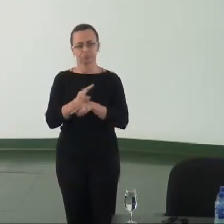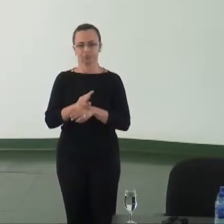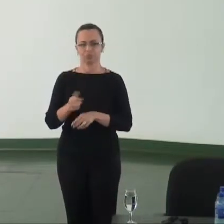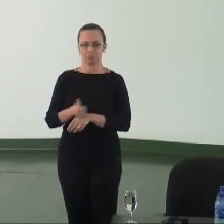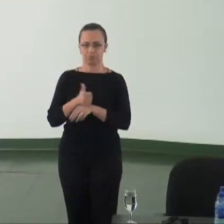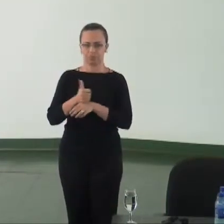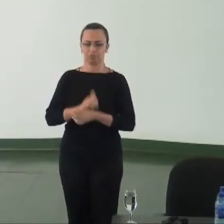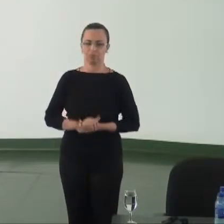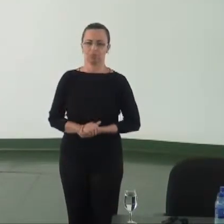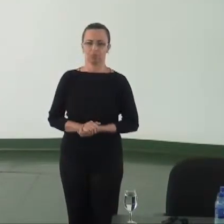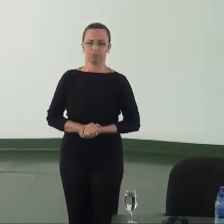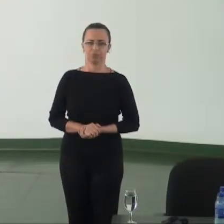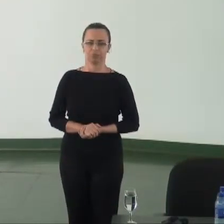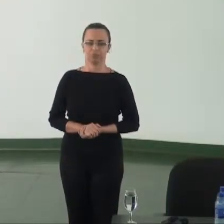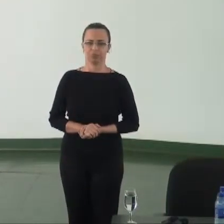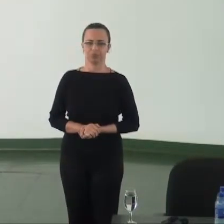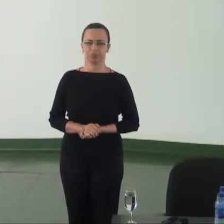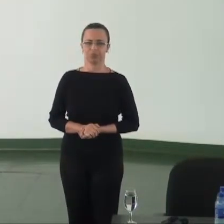melhor.